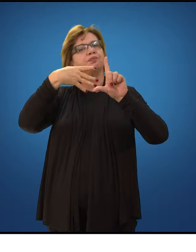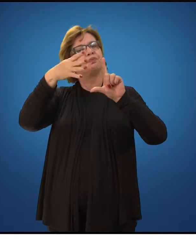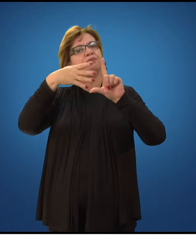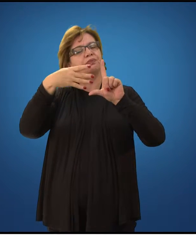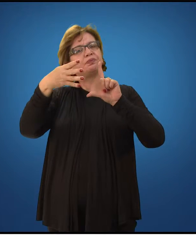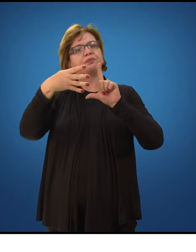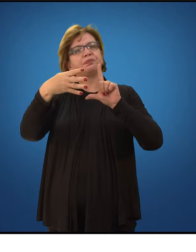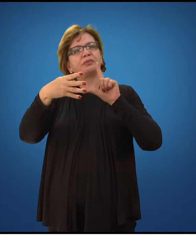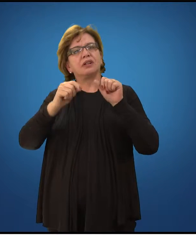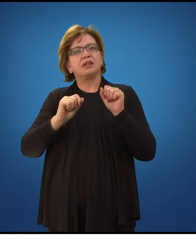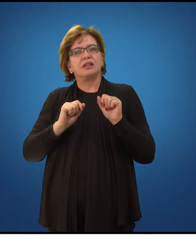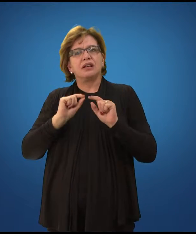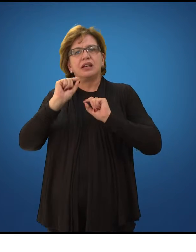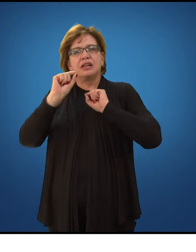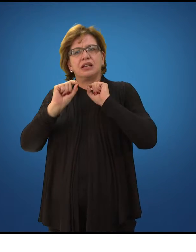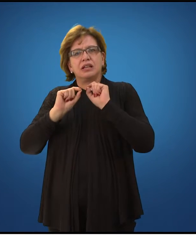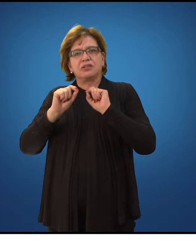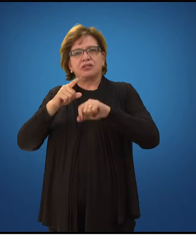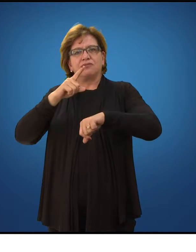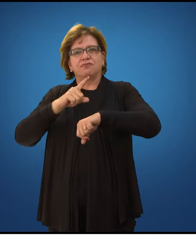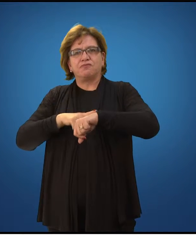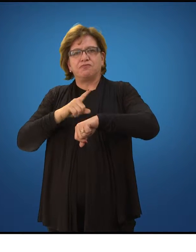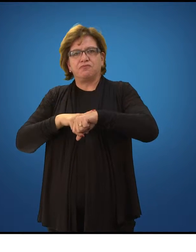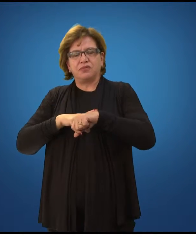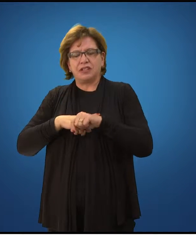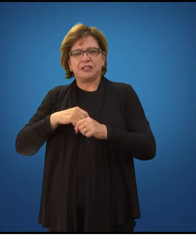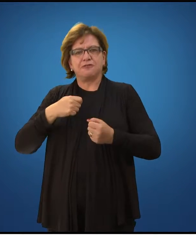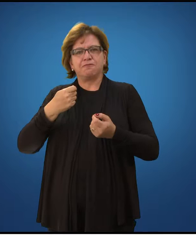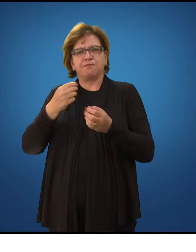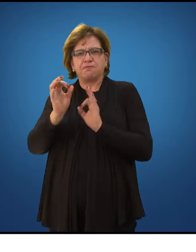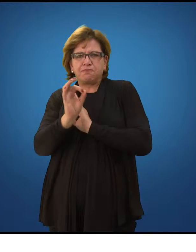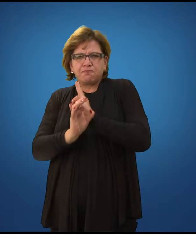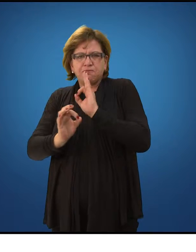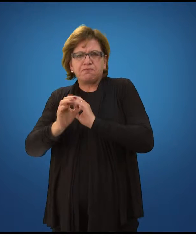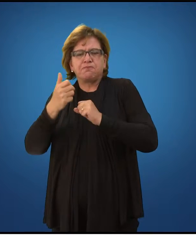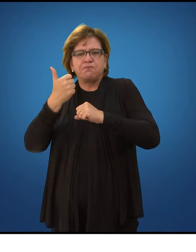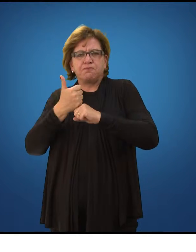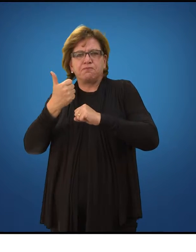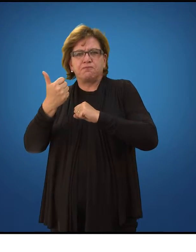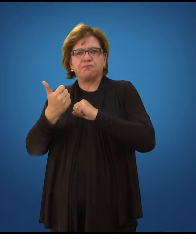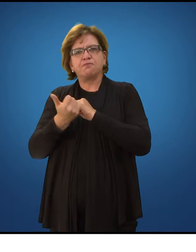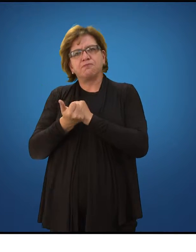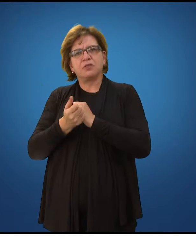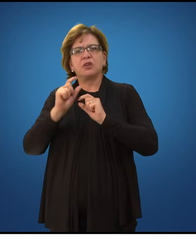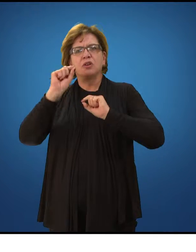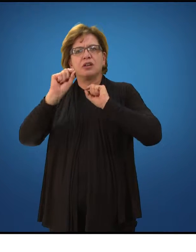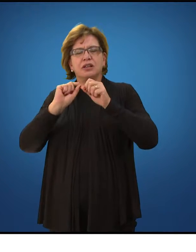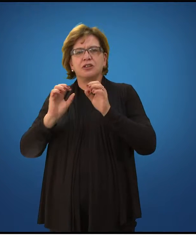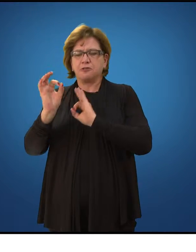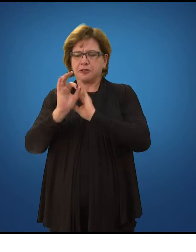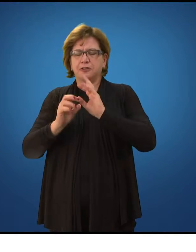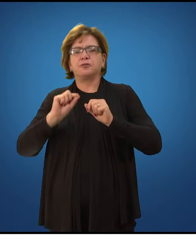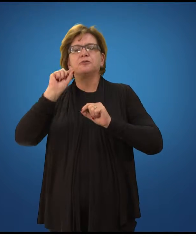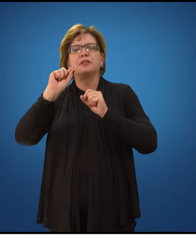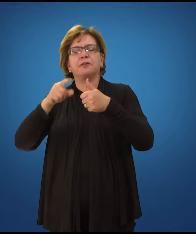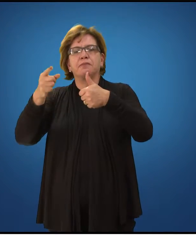E nesse tempo que eu dedico à tutoria, eu coloco algumas prioridades, certo? Como primeira